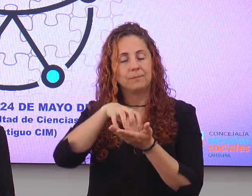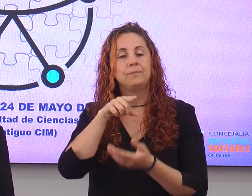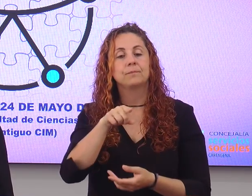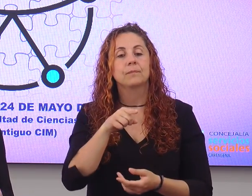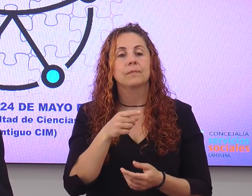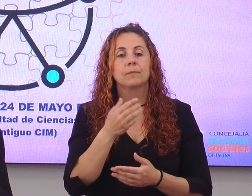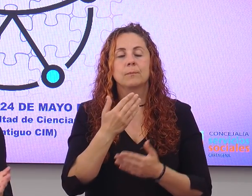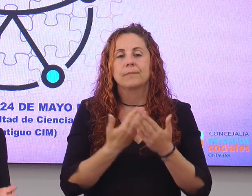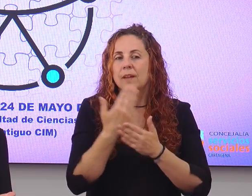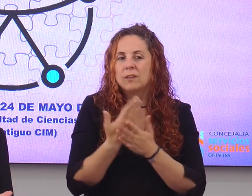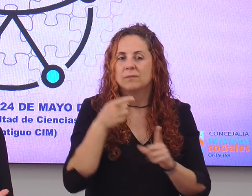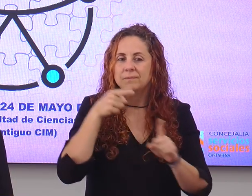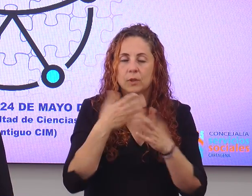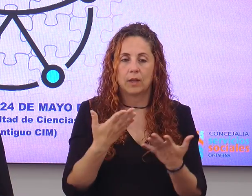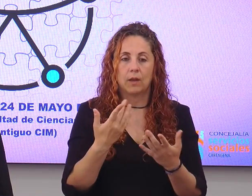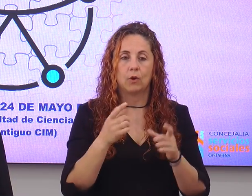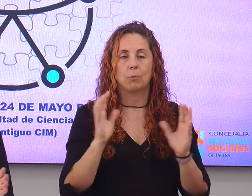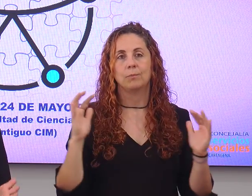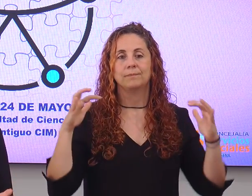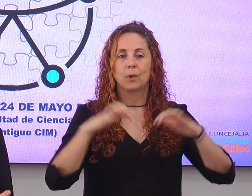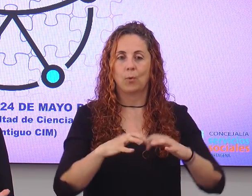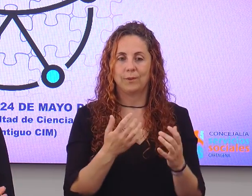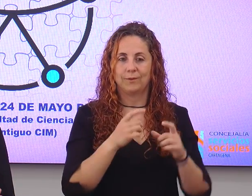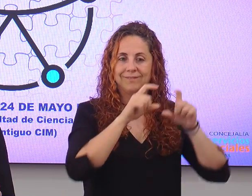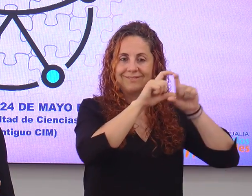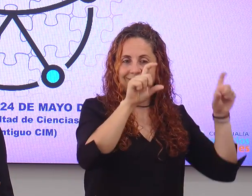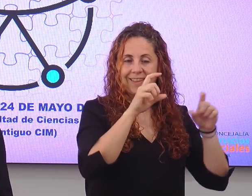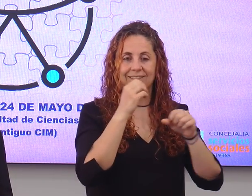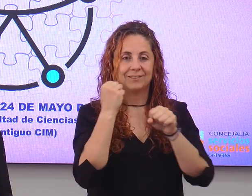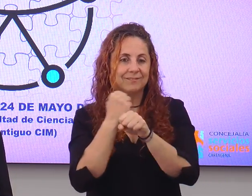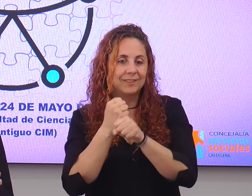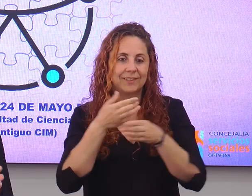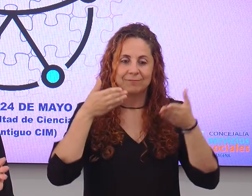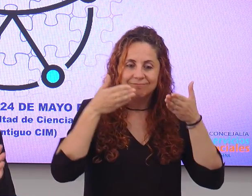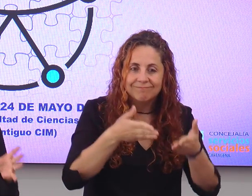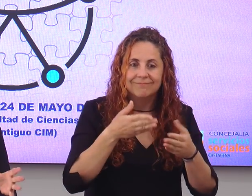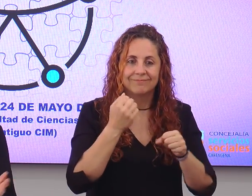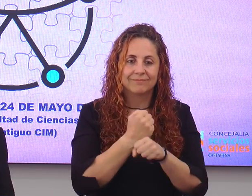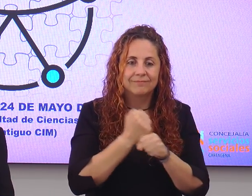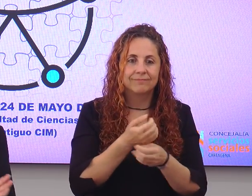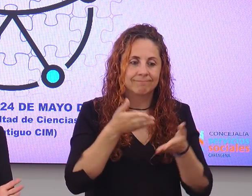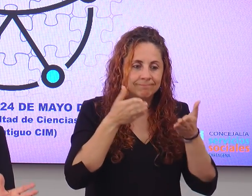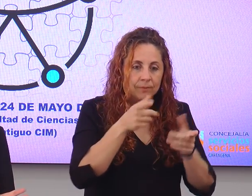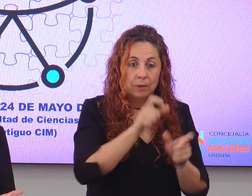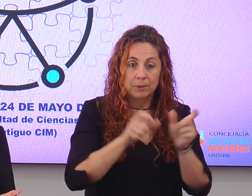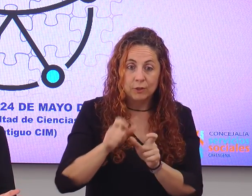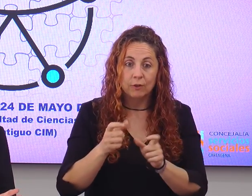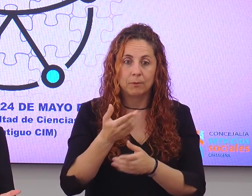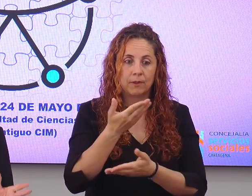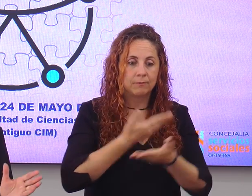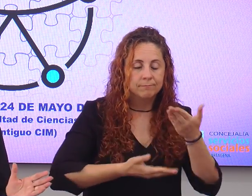encuentro entre las entidades que trabajan, que se dedican, que atienden a las personas con